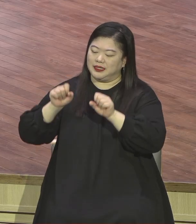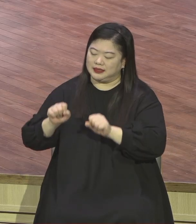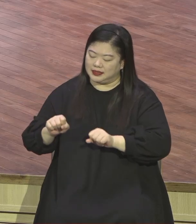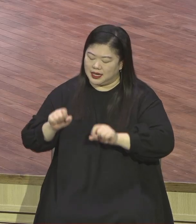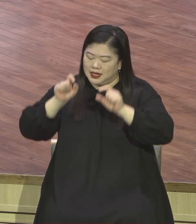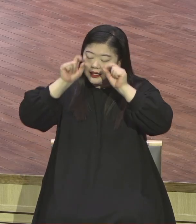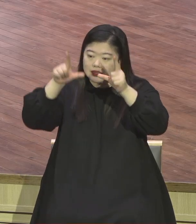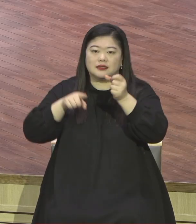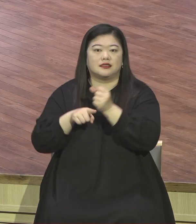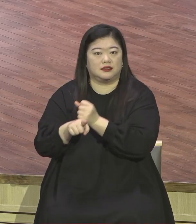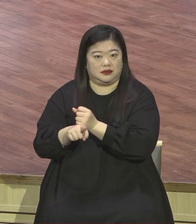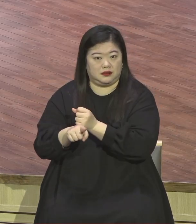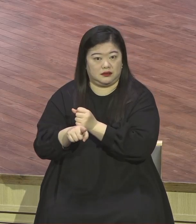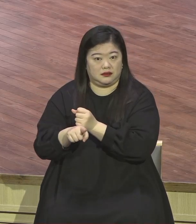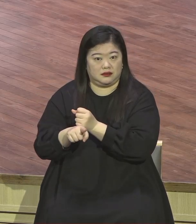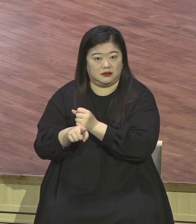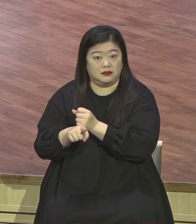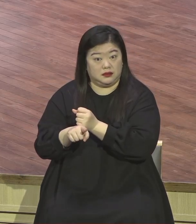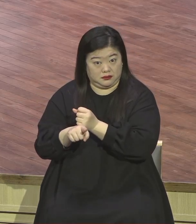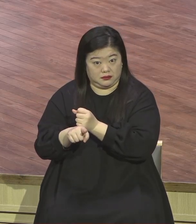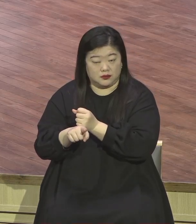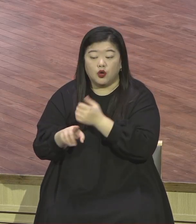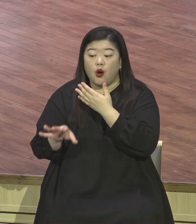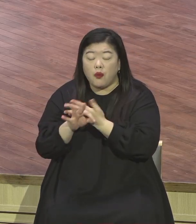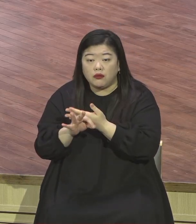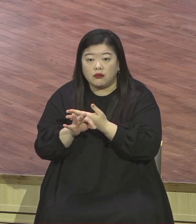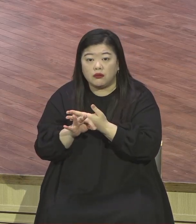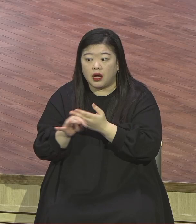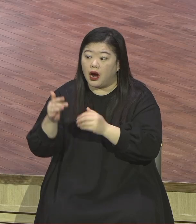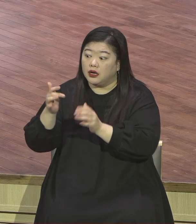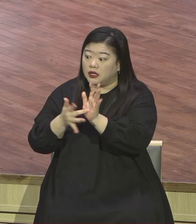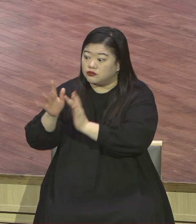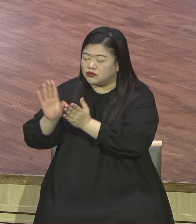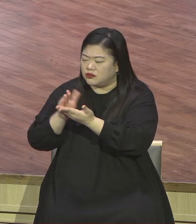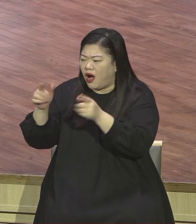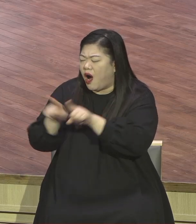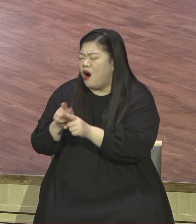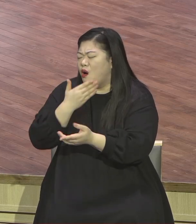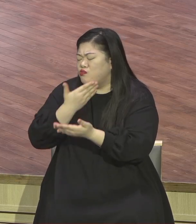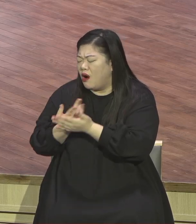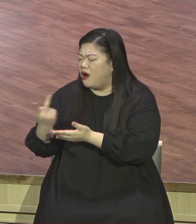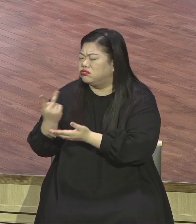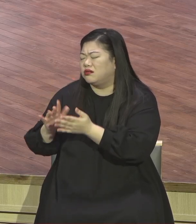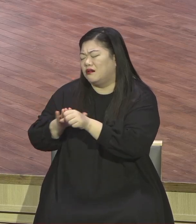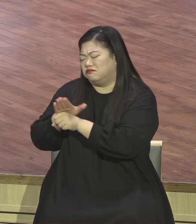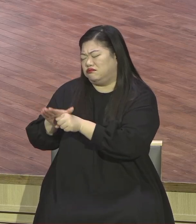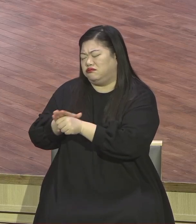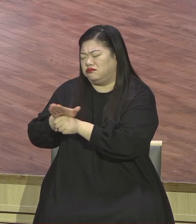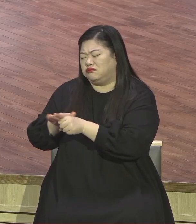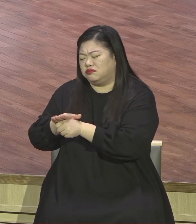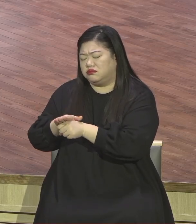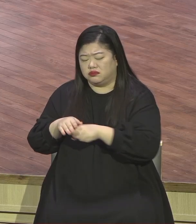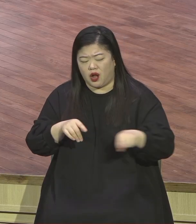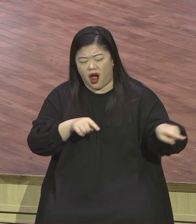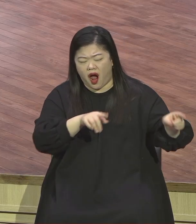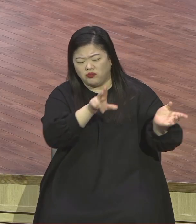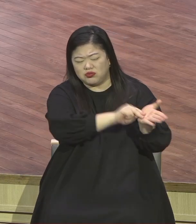그럼 눈에 보이는 문제 그건 서론이에요 시간 지나면 다 없어지는 거예요 다 해결되는 거예요